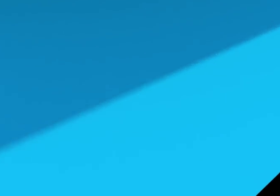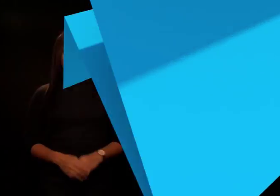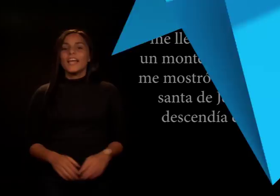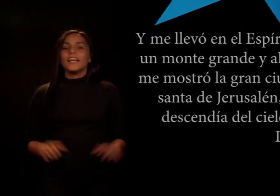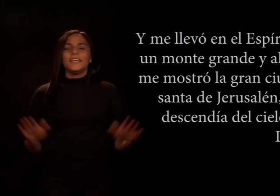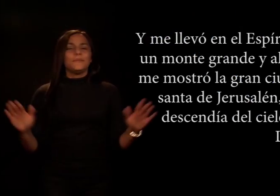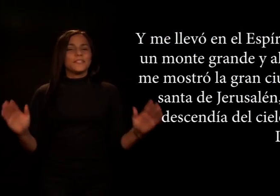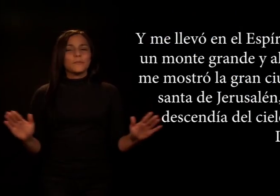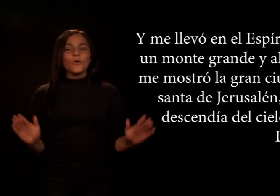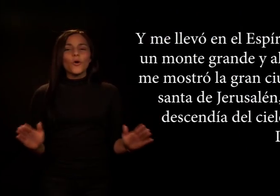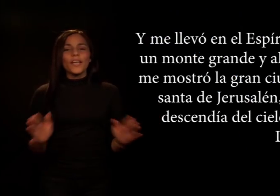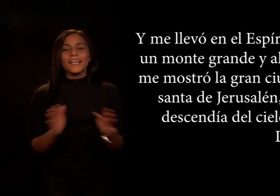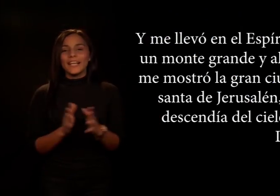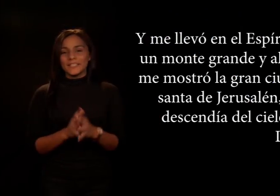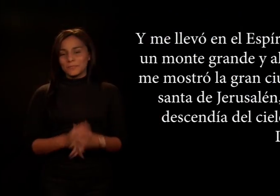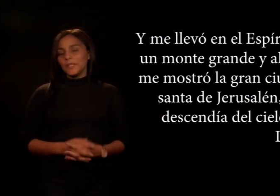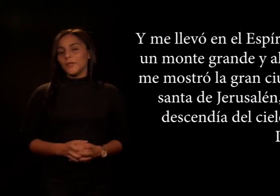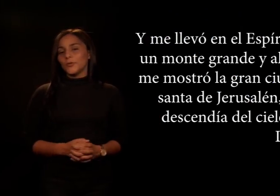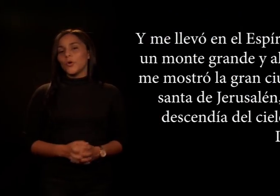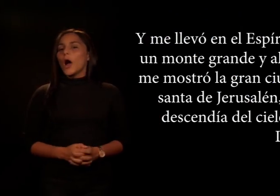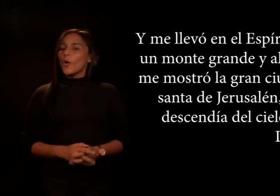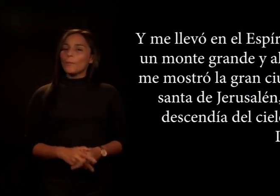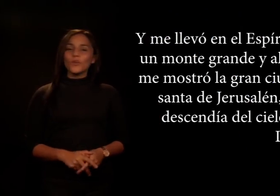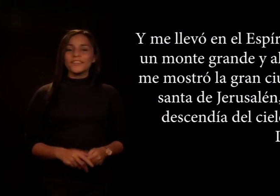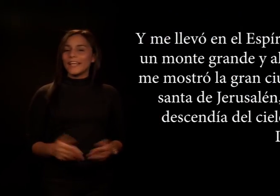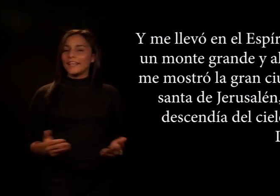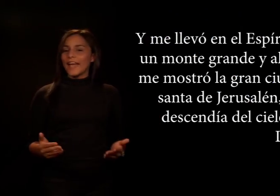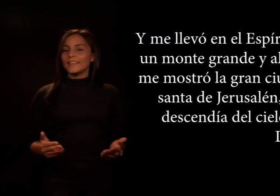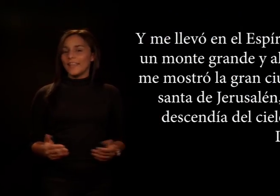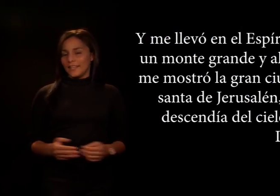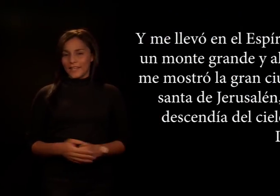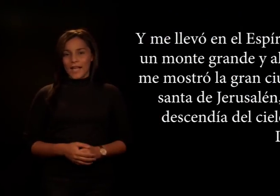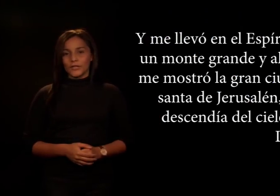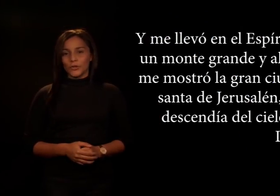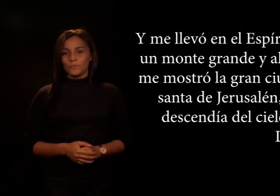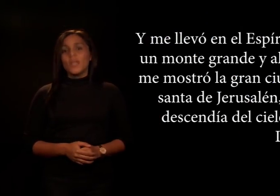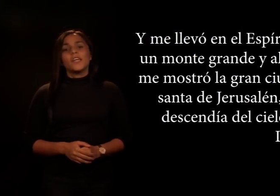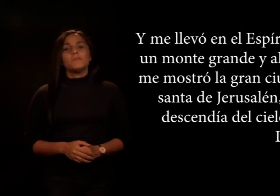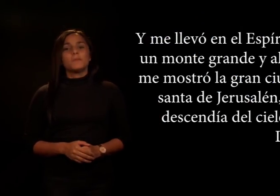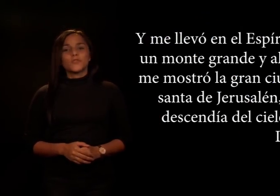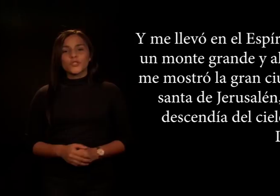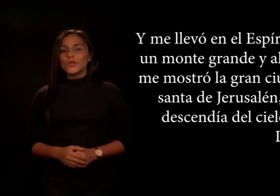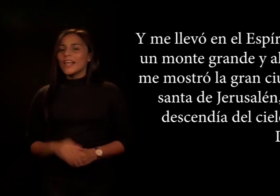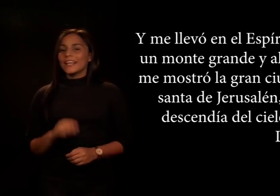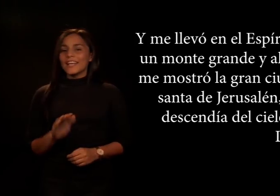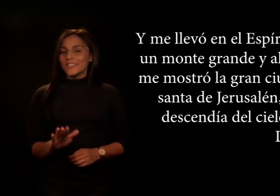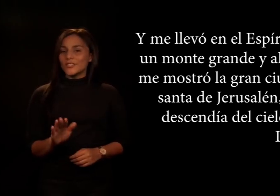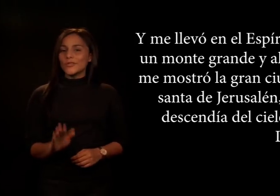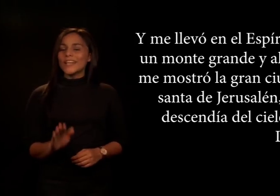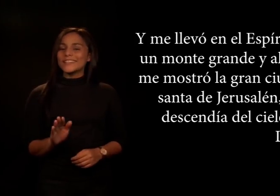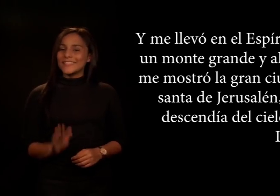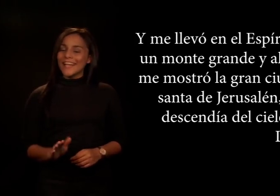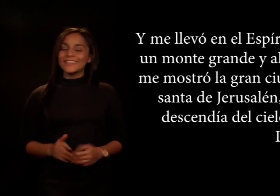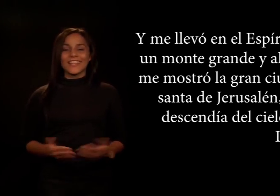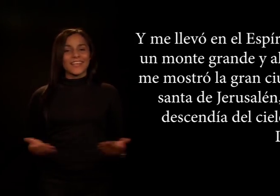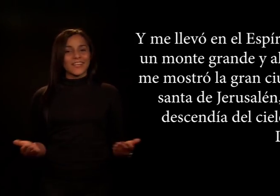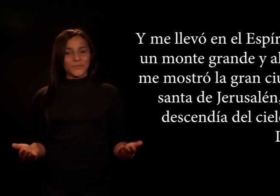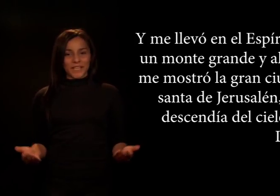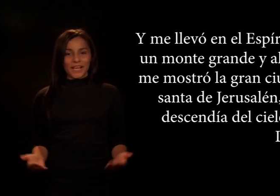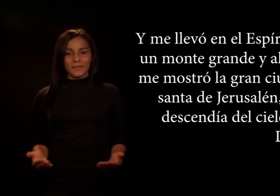Y me llevó en el espíritu a un monte grande y alto y me mostró la gran ciudad santa de Jerusalén